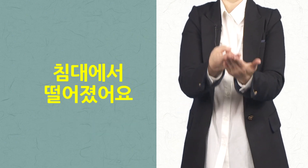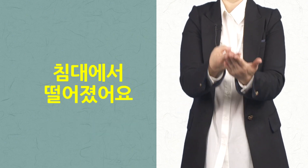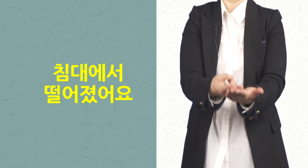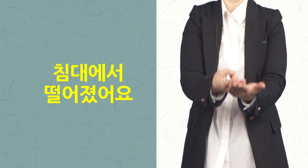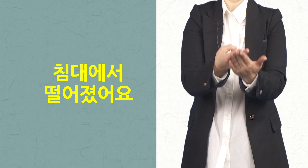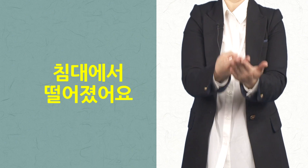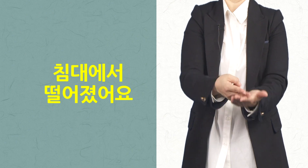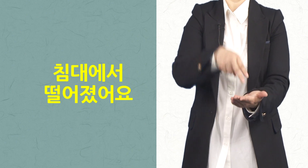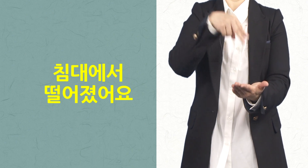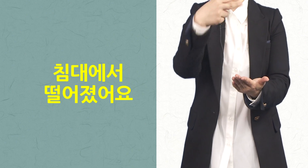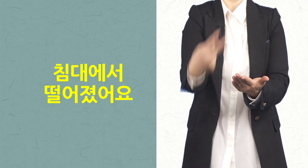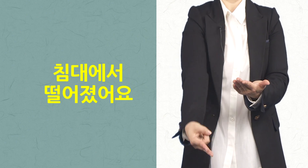침대에서